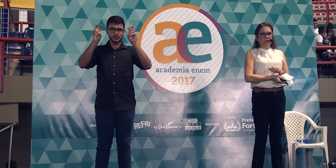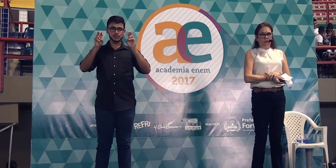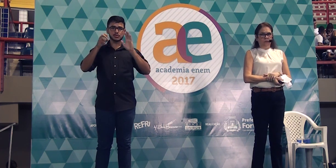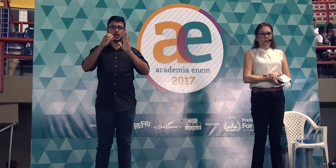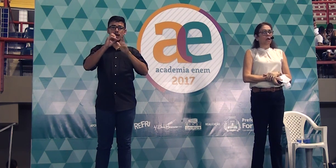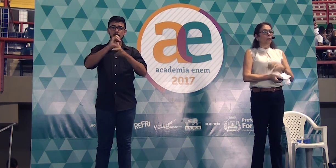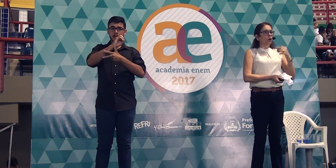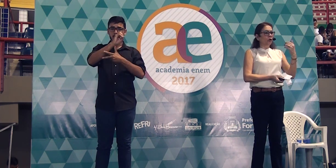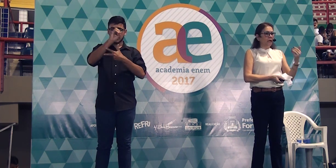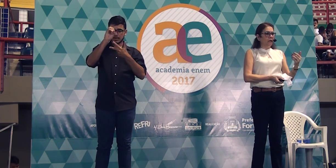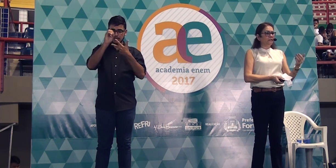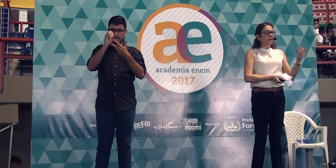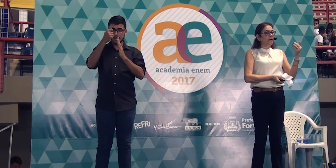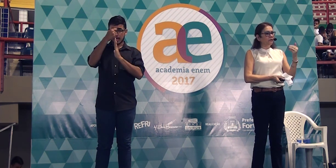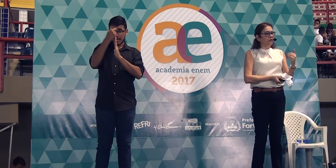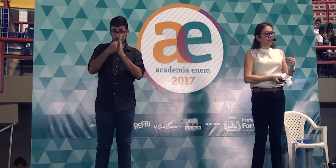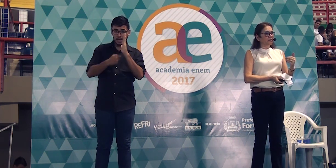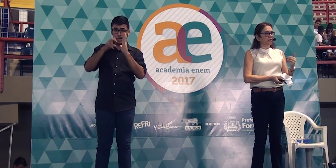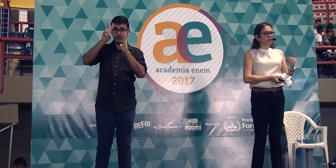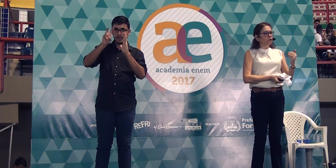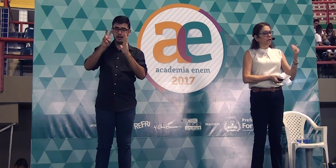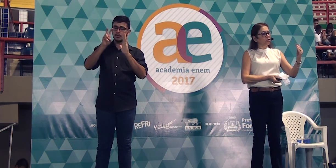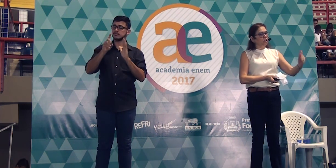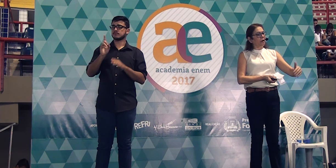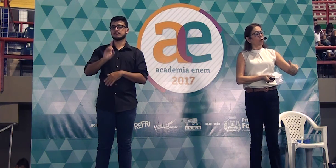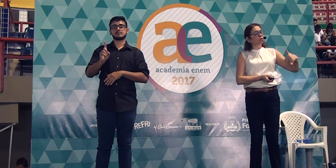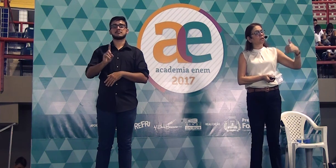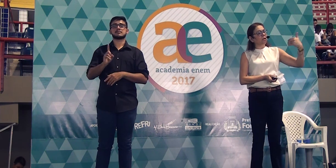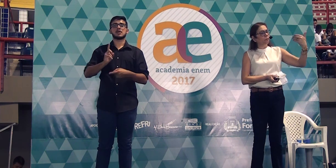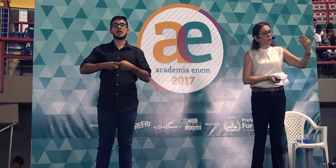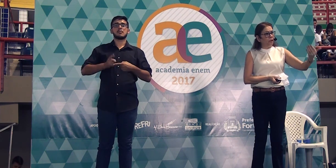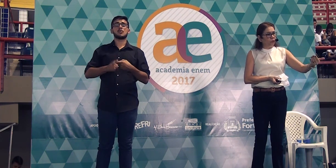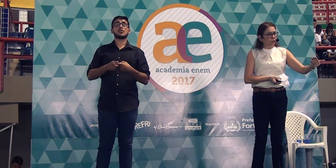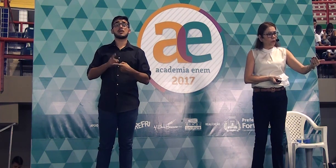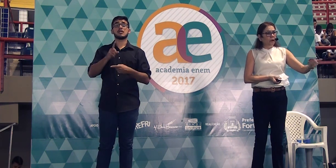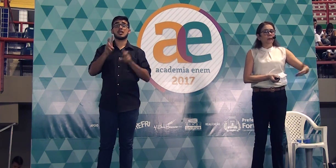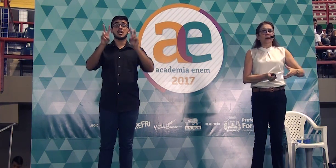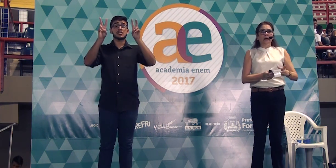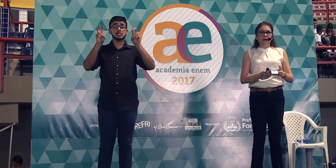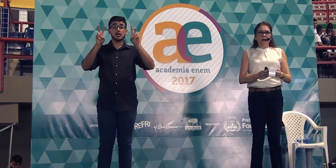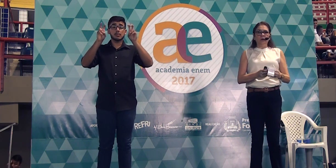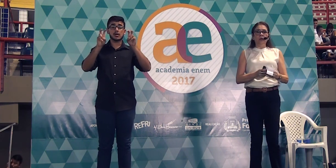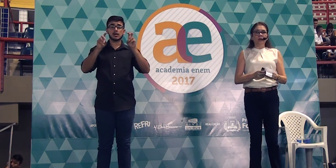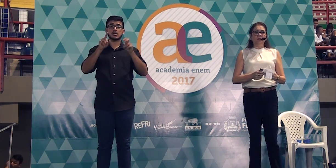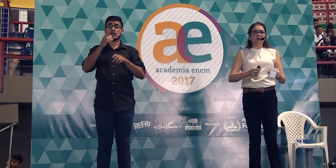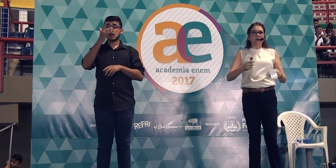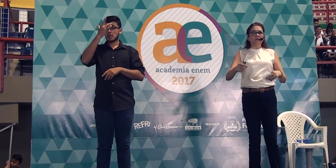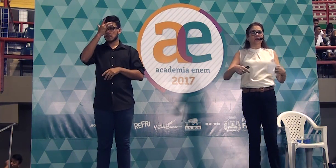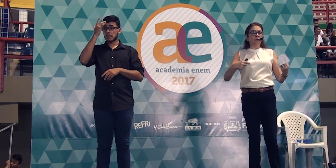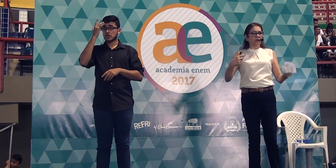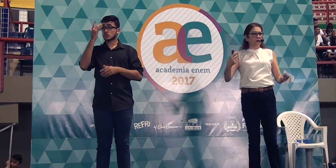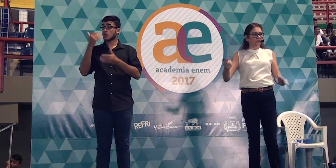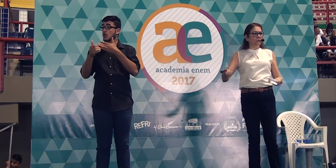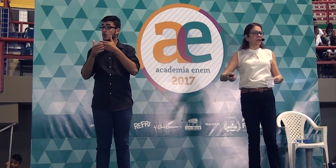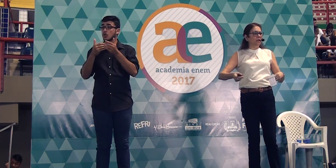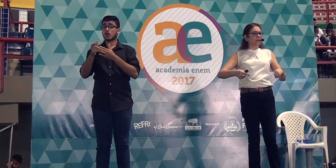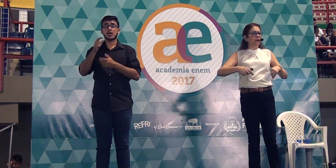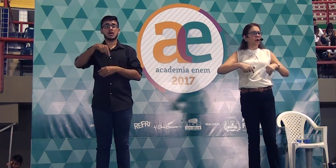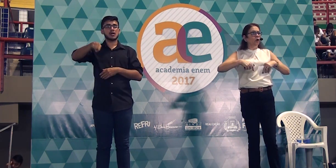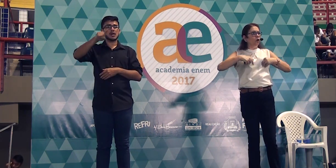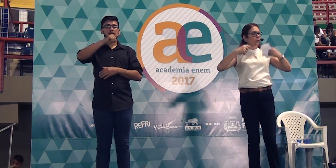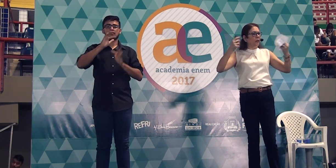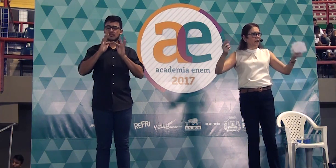redação, não. Por quê? Se ele faz isso, ele está contribuindo para que alguém que teve alguém na